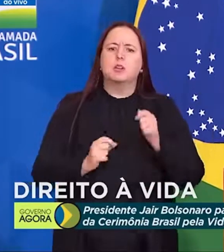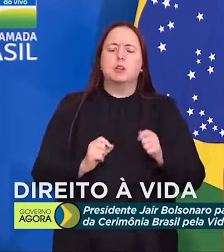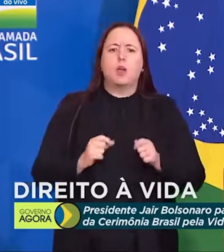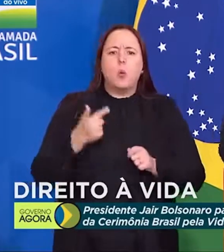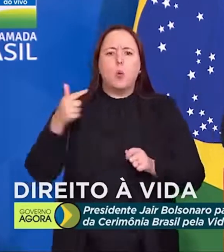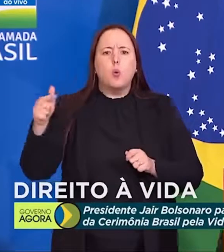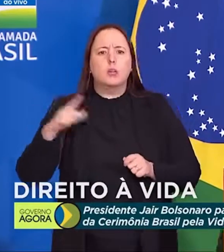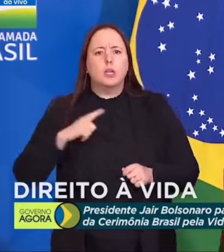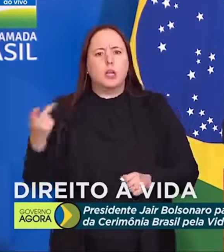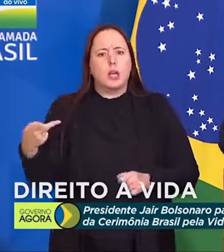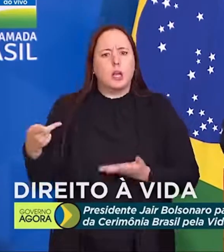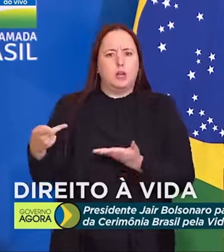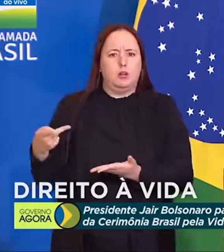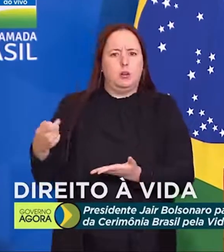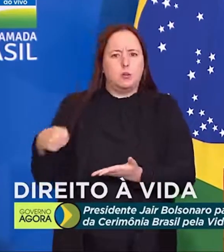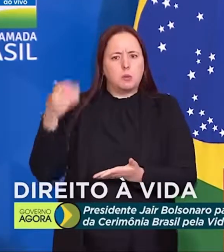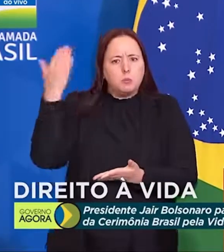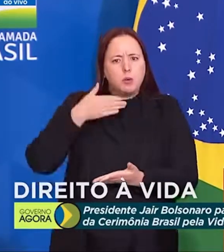está errado.